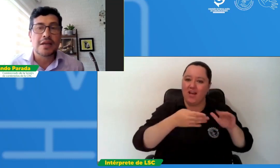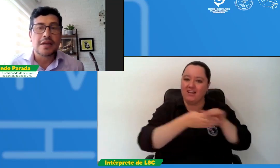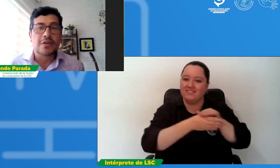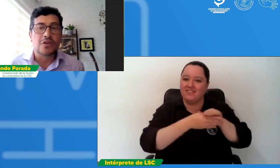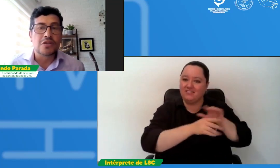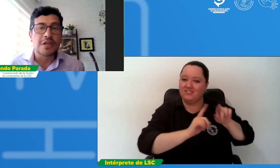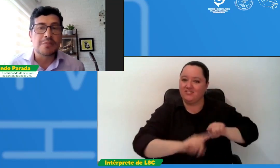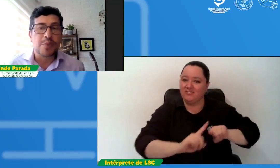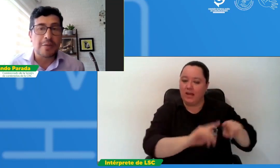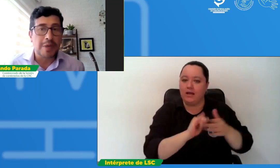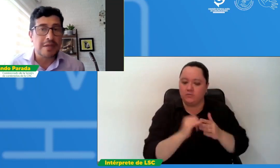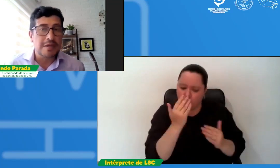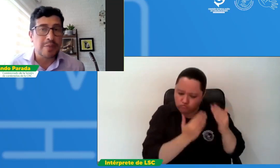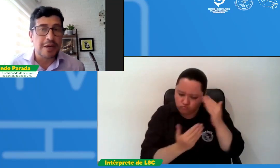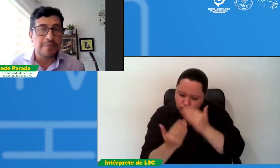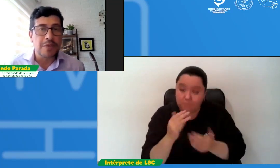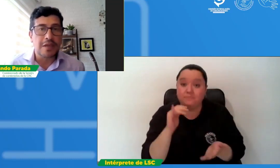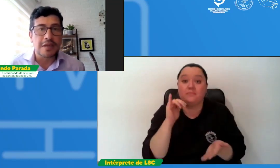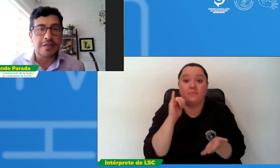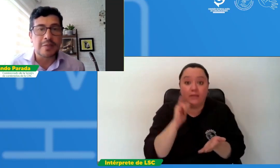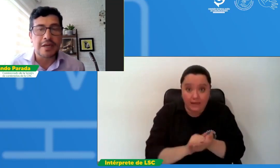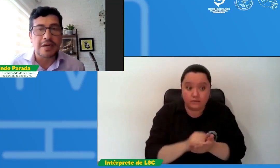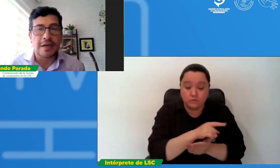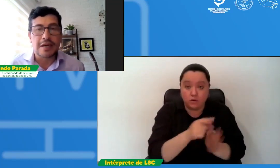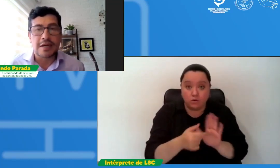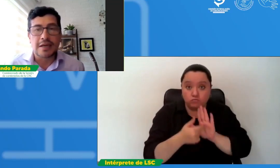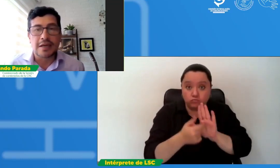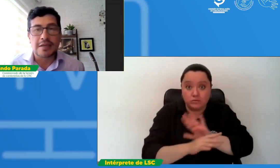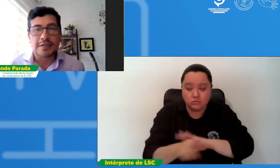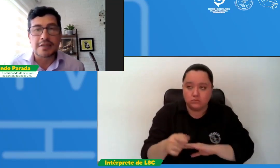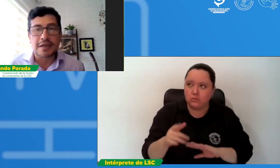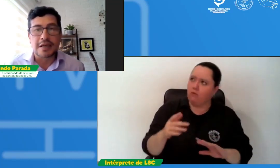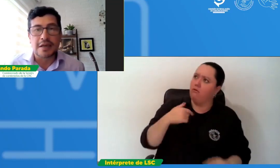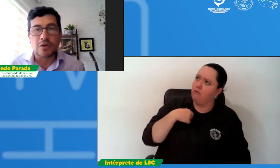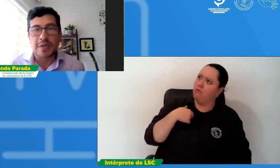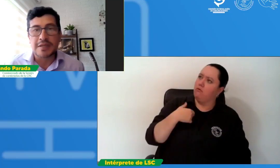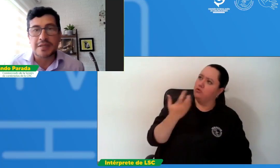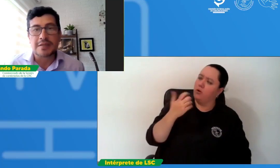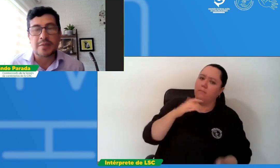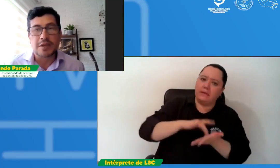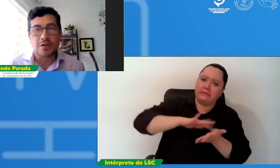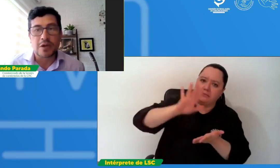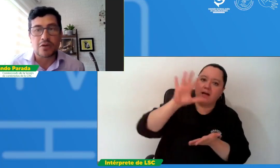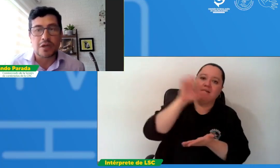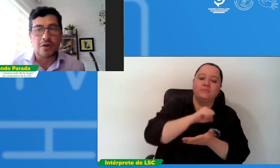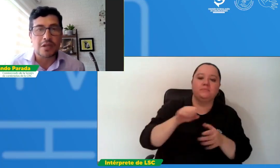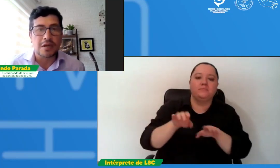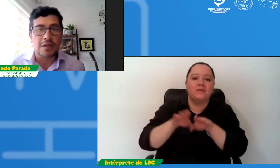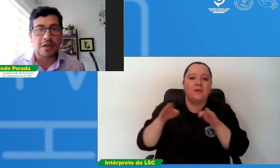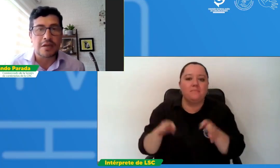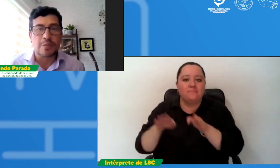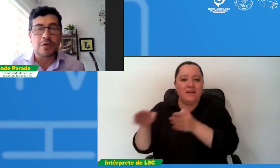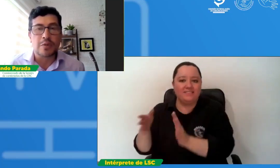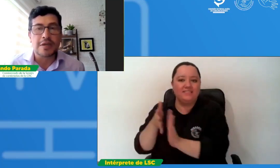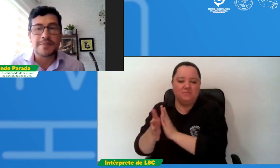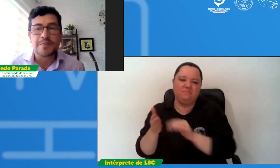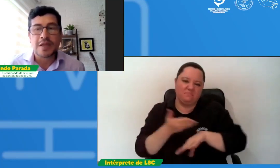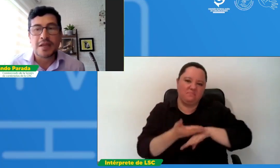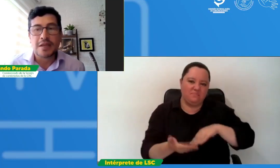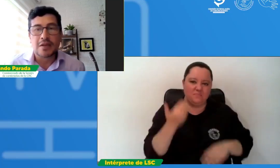Entonces, puedan participar y de esa manera se están creando mesas. También nos va a contar ahorita Catalina un poco más de